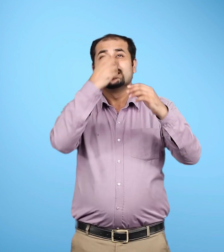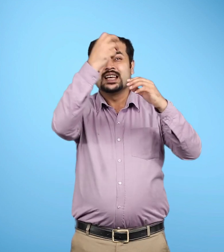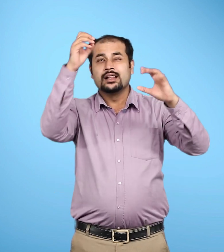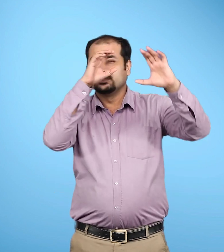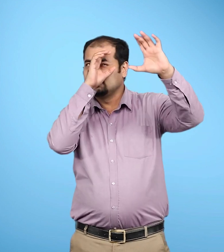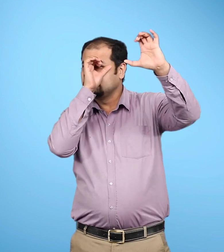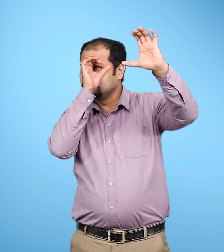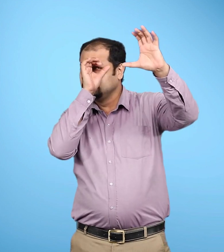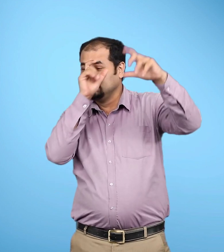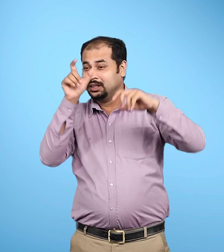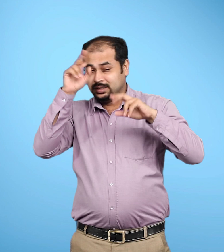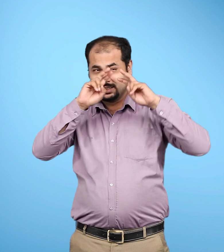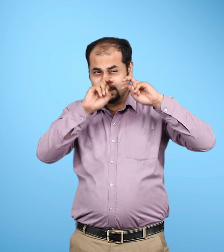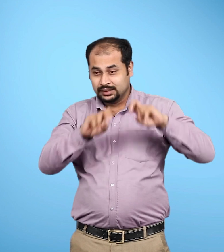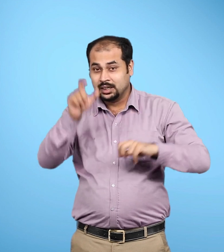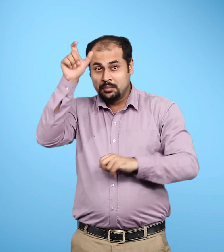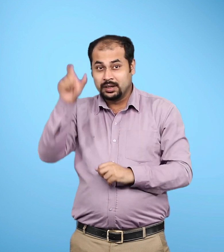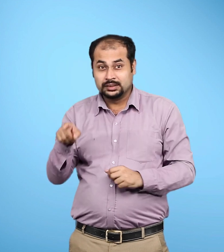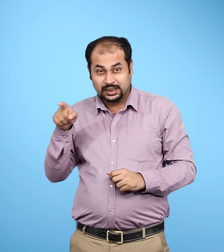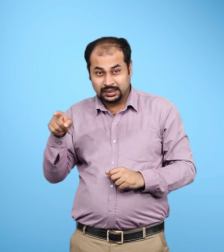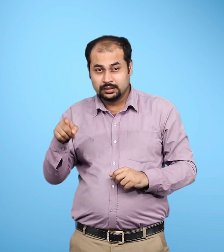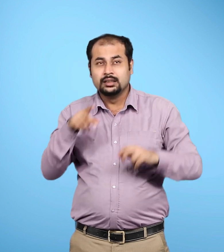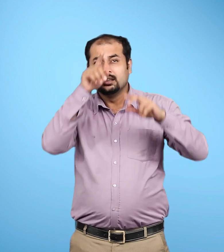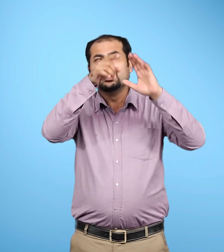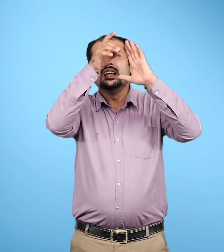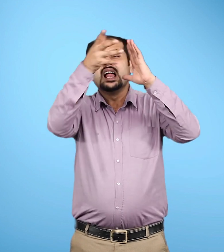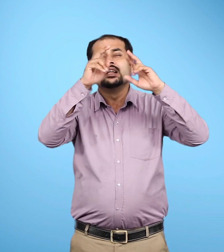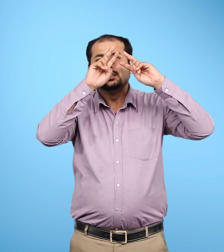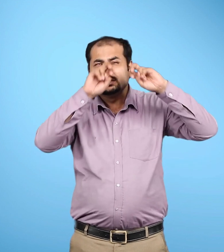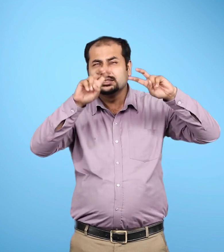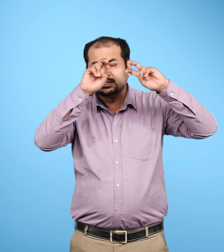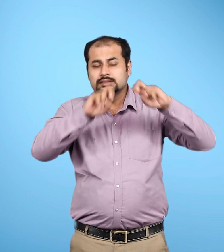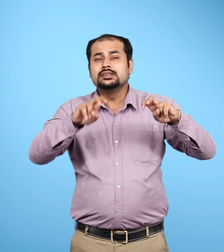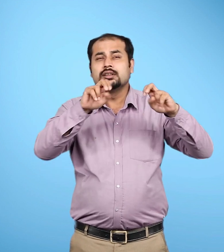बैज्ञानिक अभी भी इसके बारे में अधिक से अधिक जानकारी एकत्र करने में जुटब